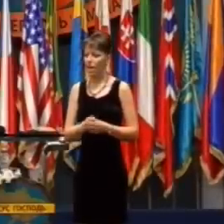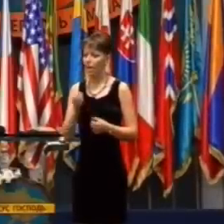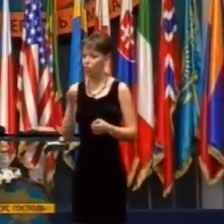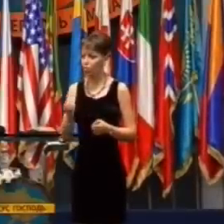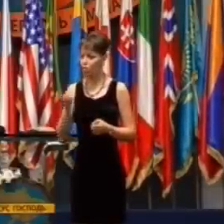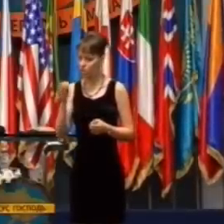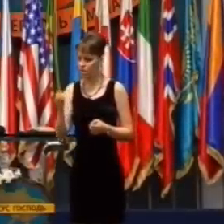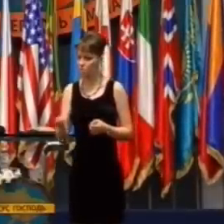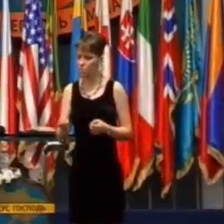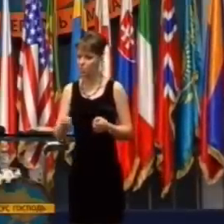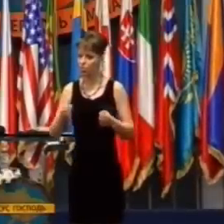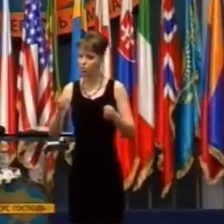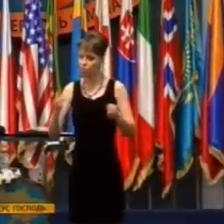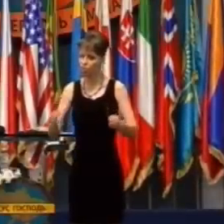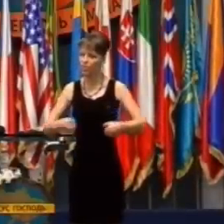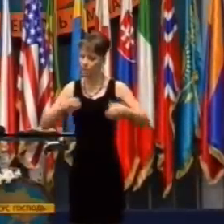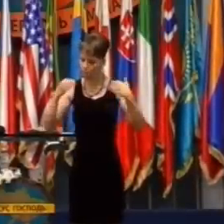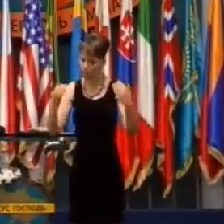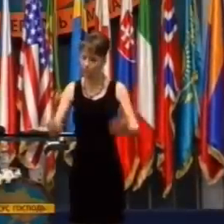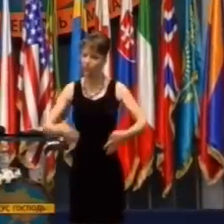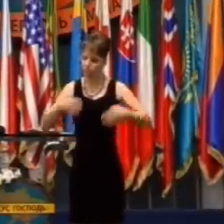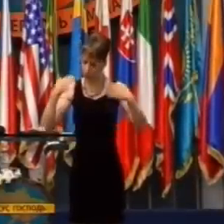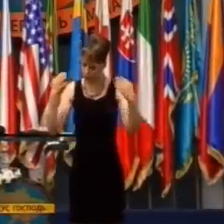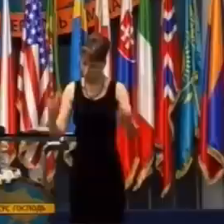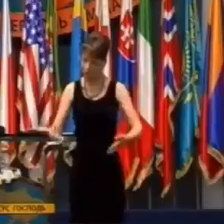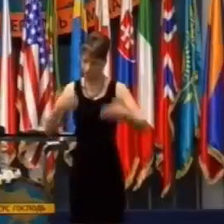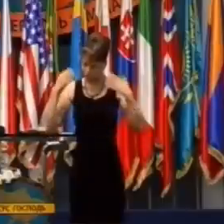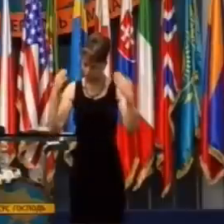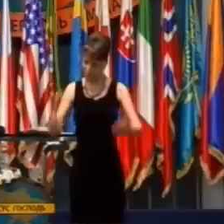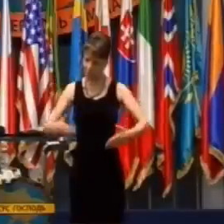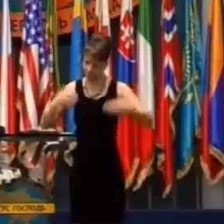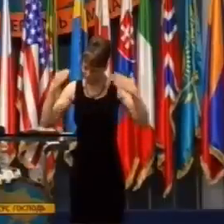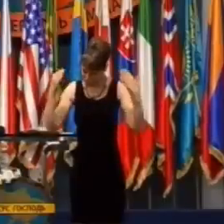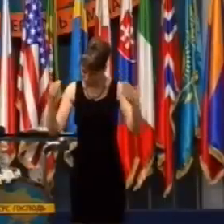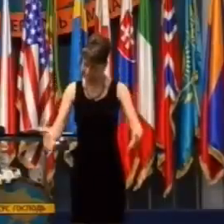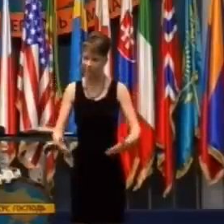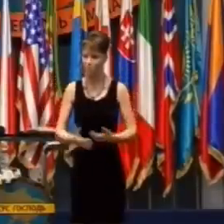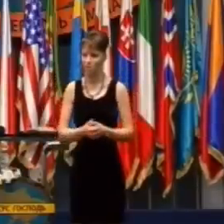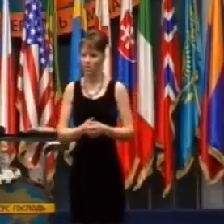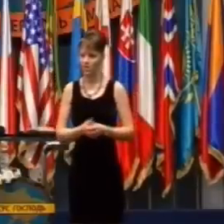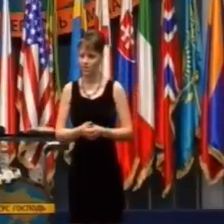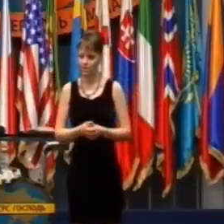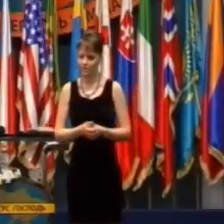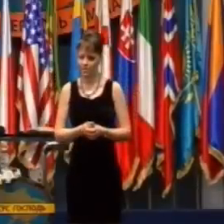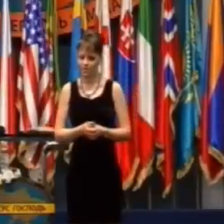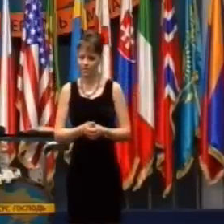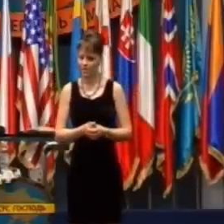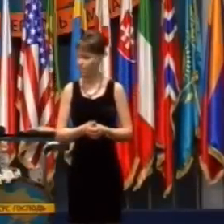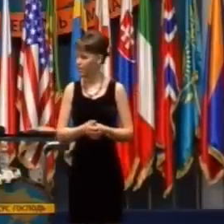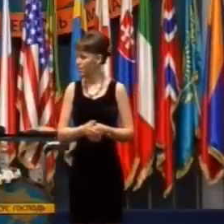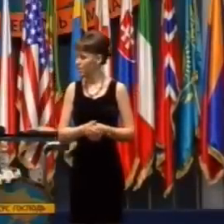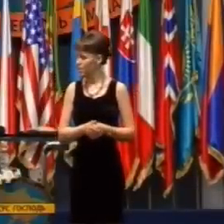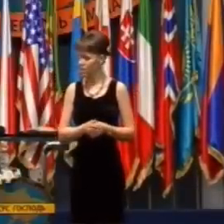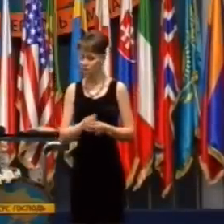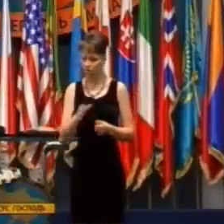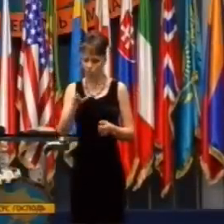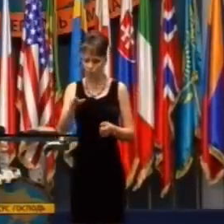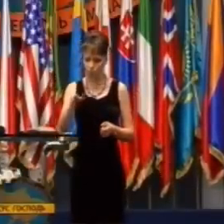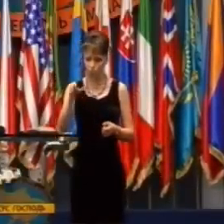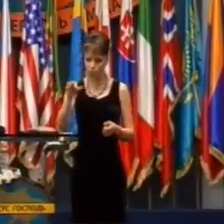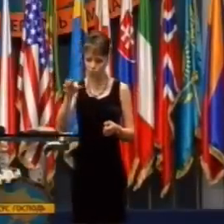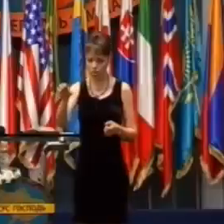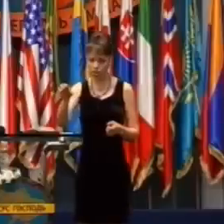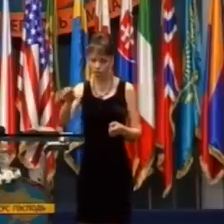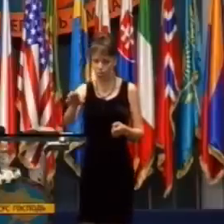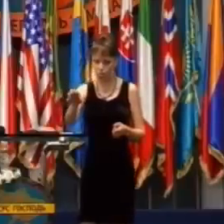Trvá to roky a roky, kým je ten človek naozaj dobrý v tom, čo robí. Keď